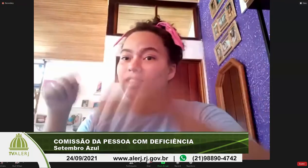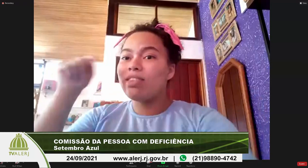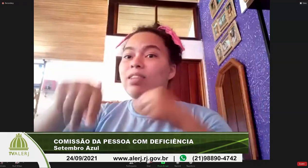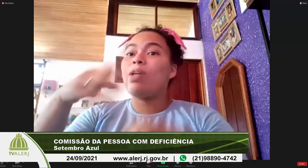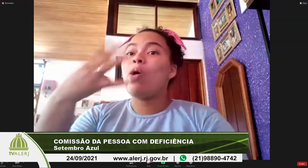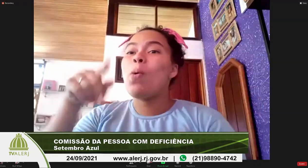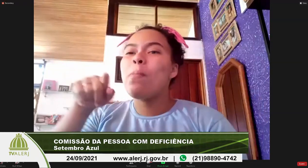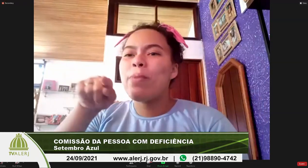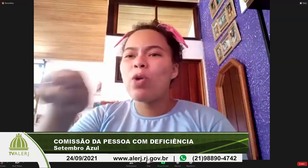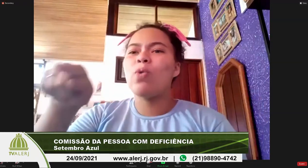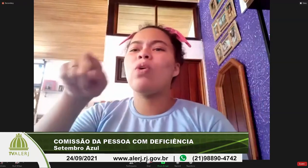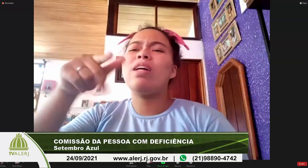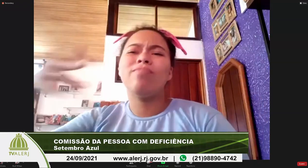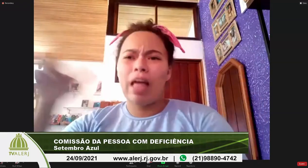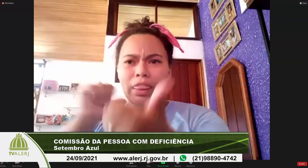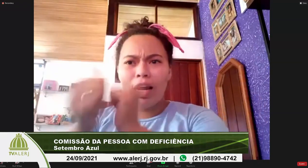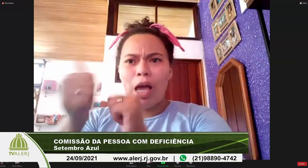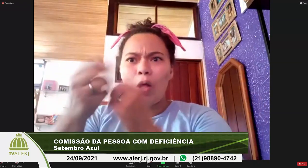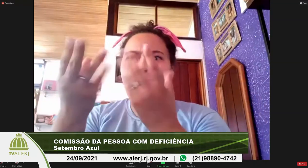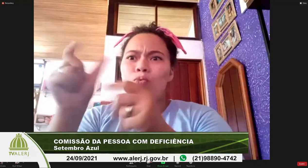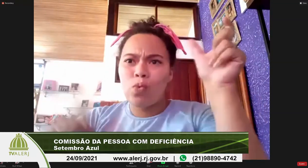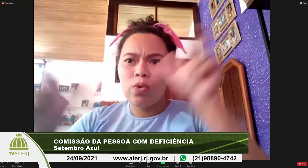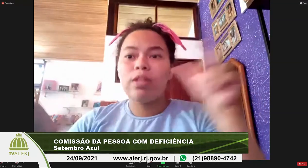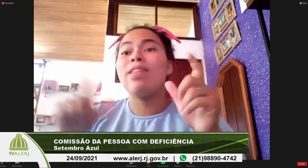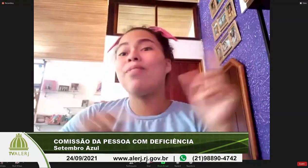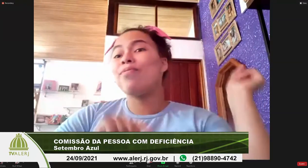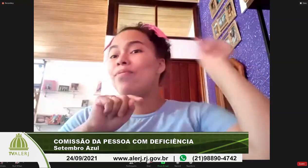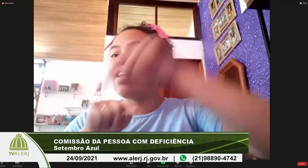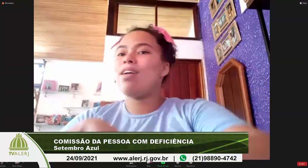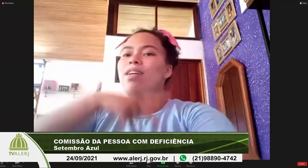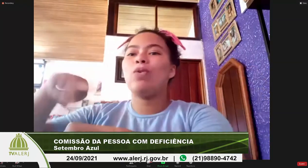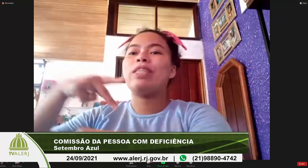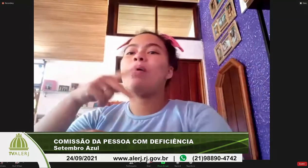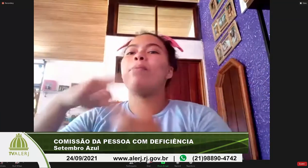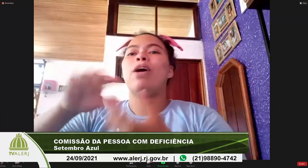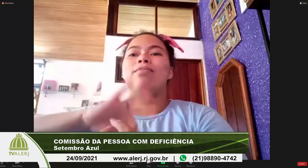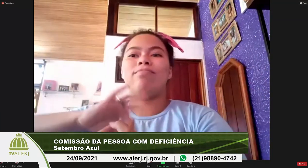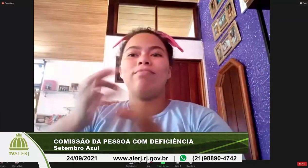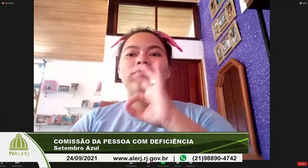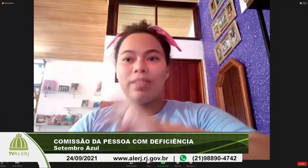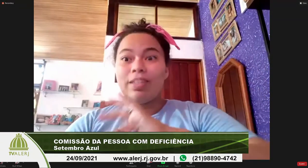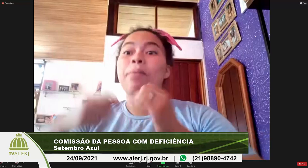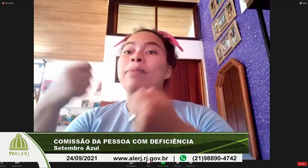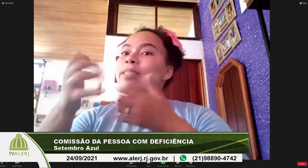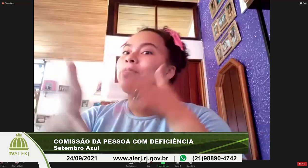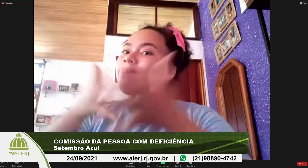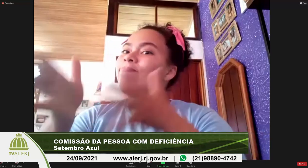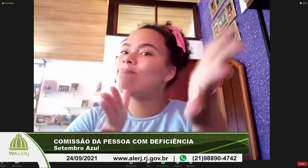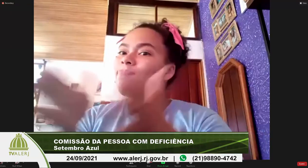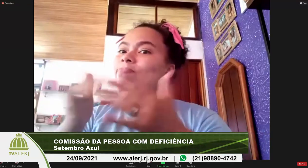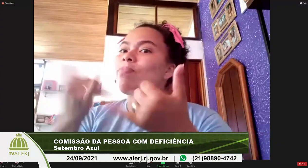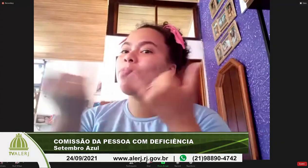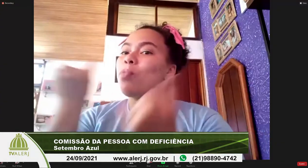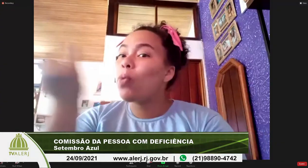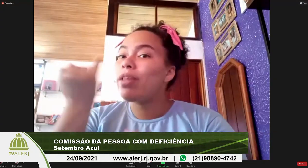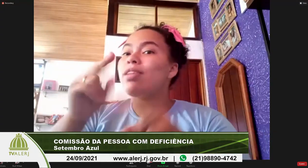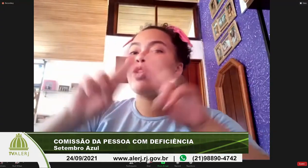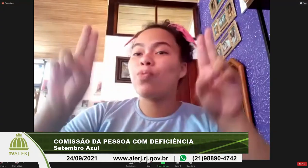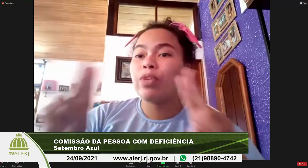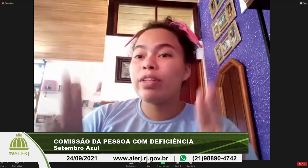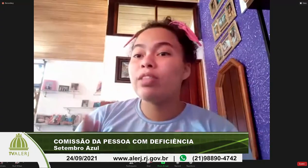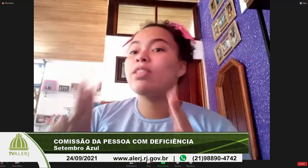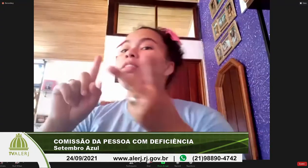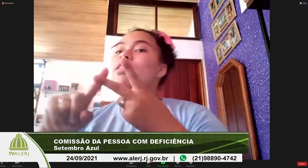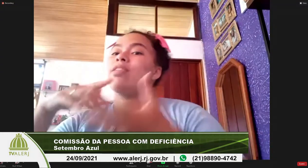4 mil atletas surdos do mundo inteiro surdo-olímpicos para cá para um evento internacional e nós precisamos de ter